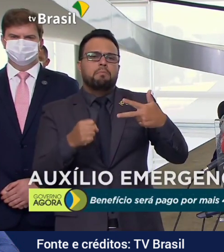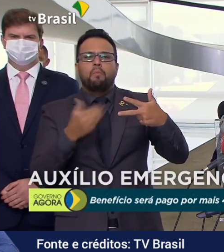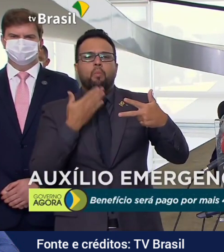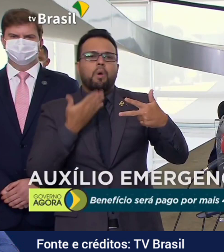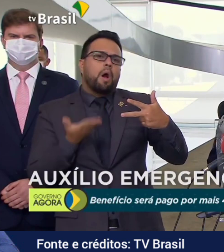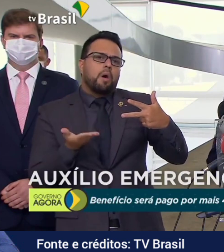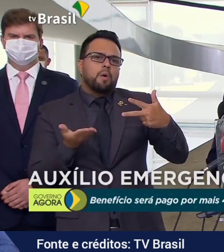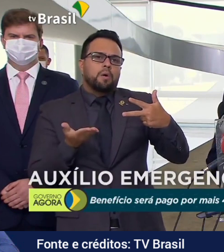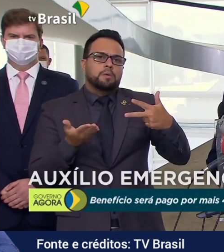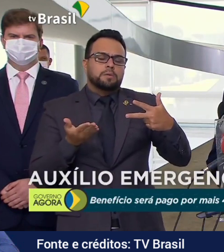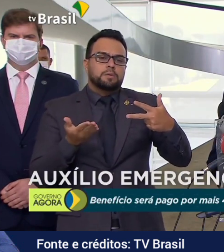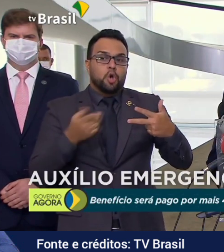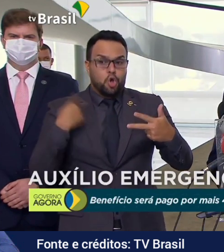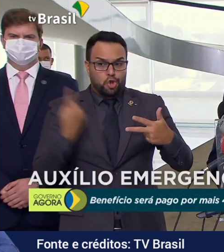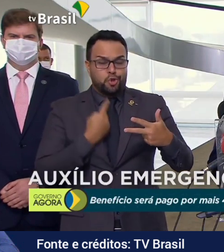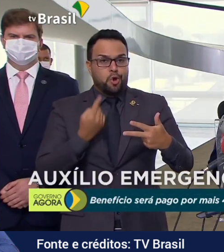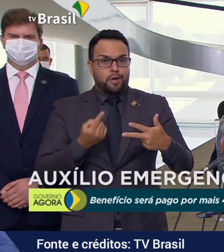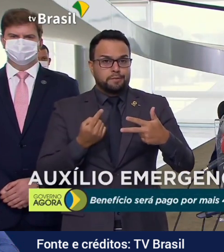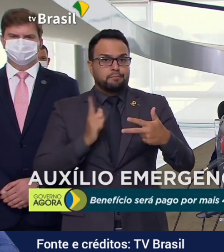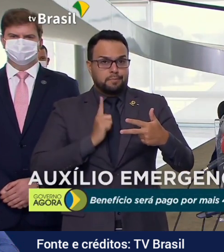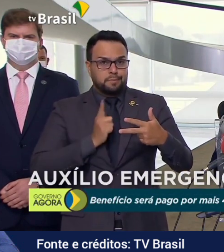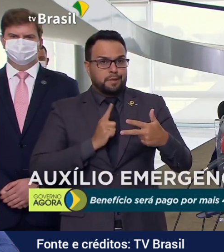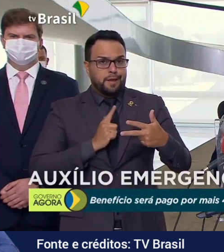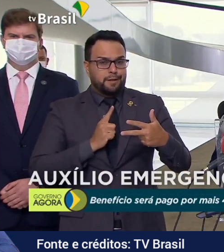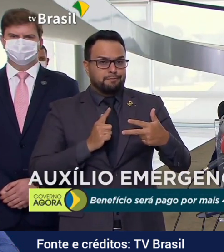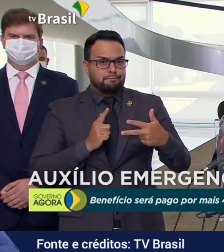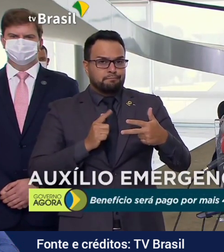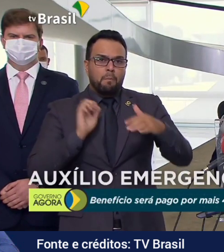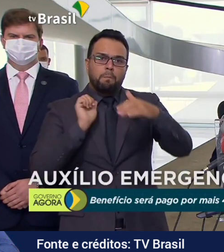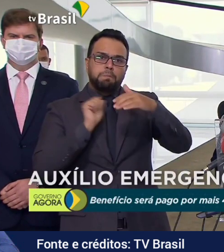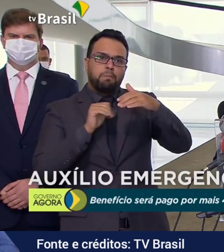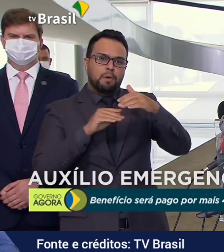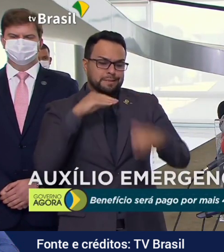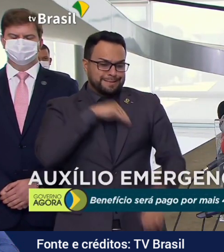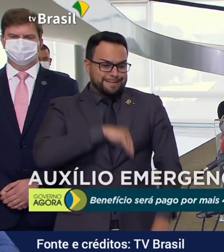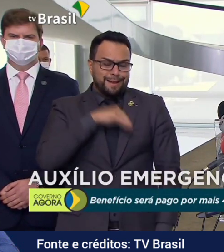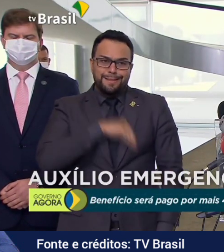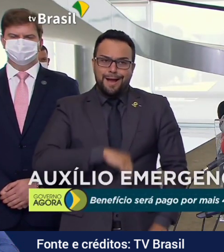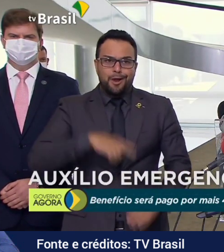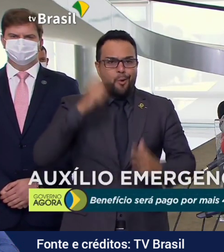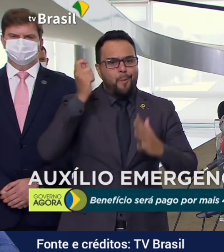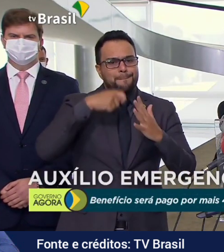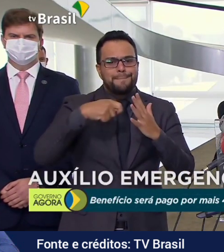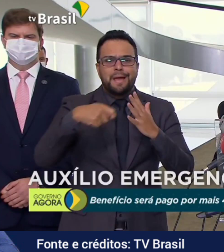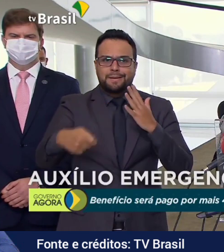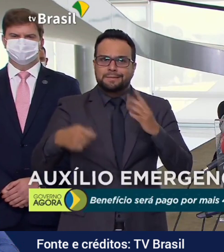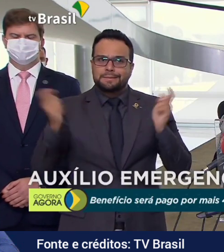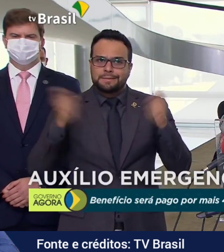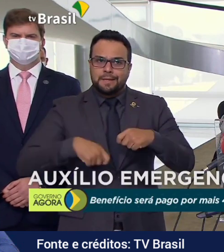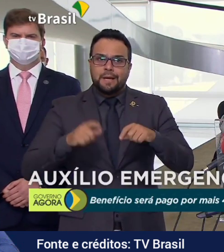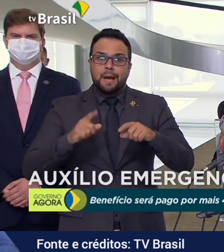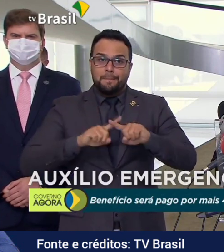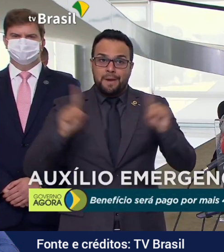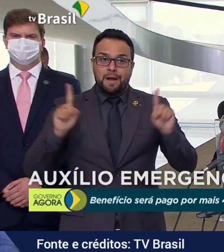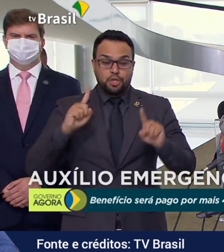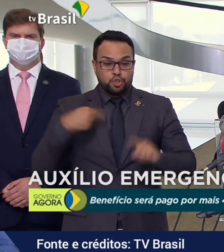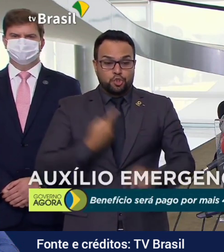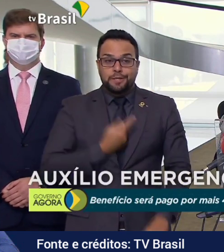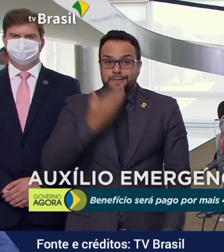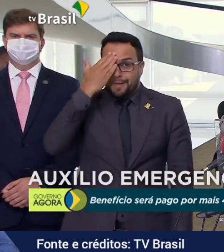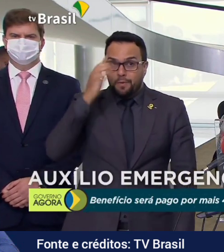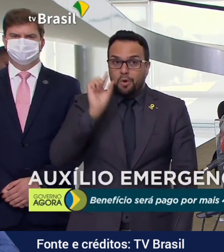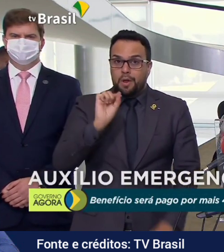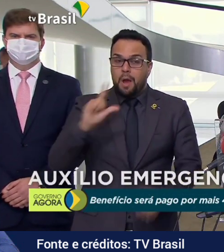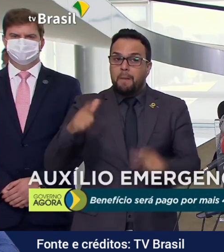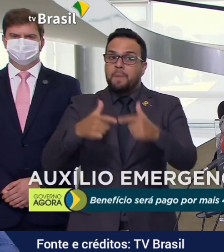mês depositados em nossas contas recursos. E nós podemos também ver. Agora, a maior